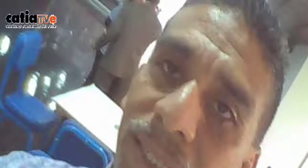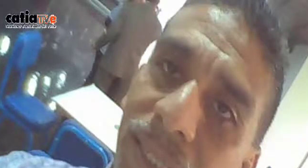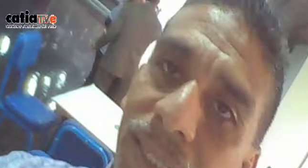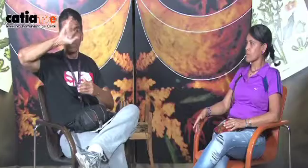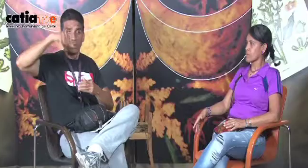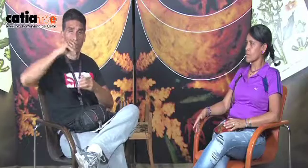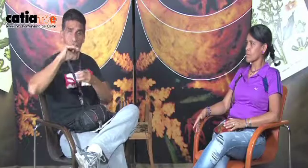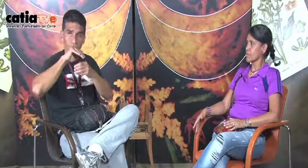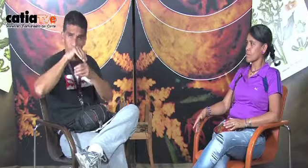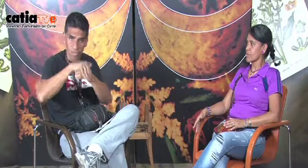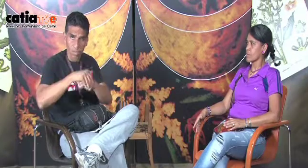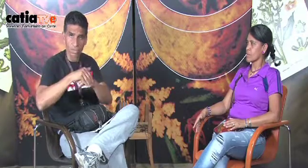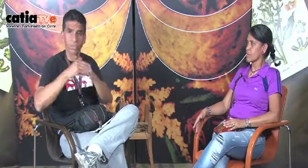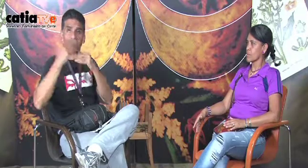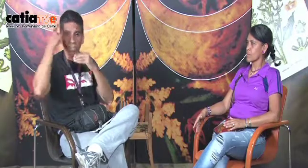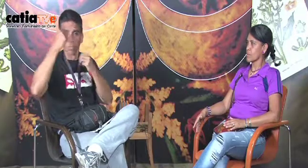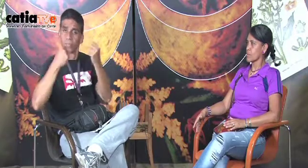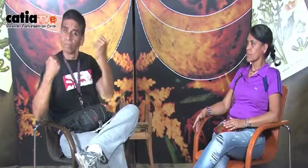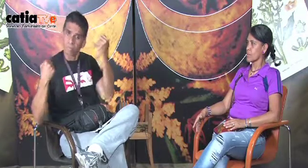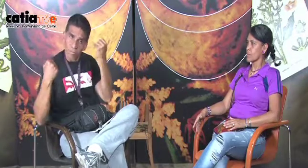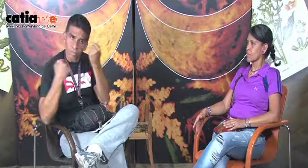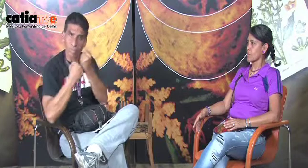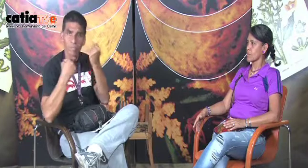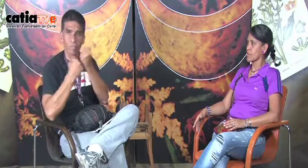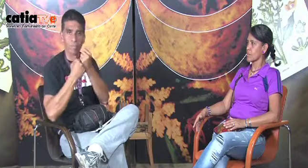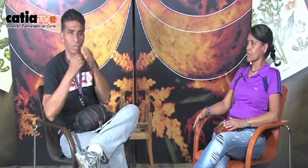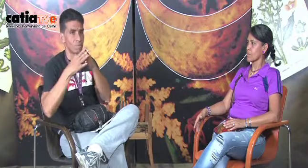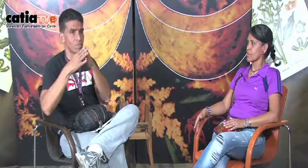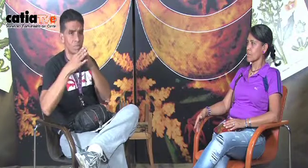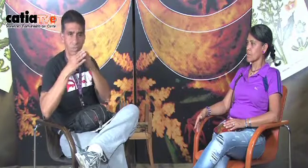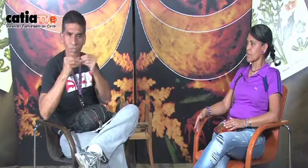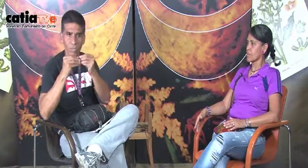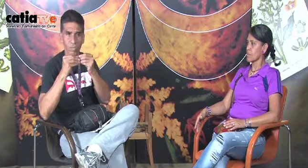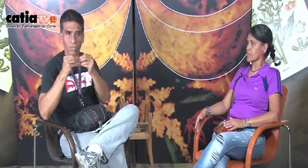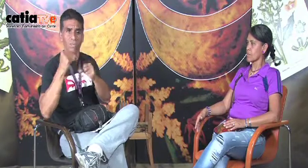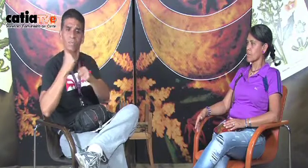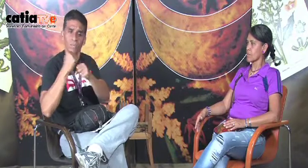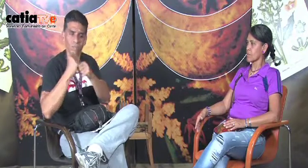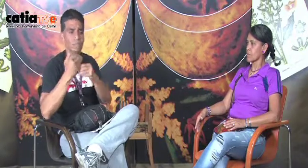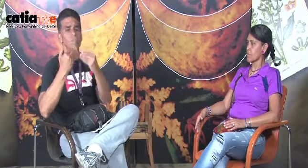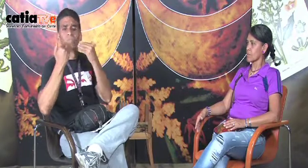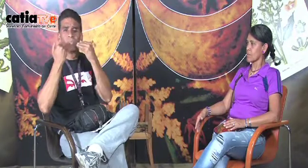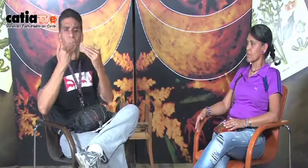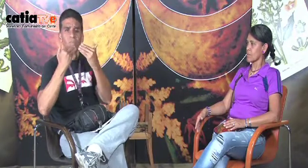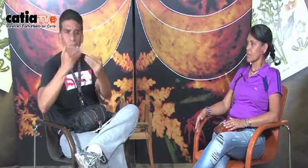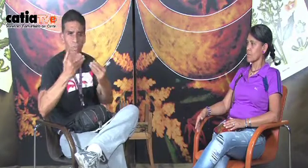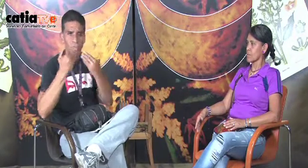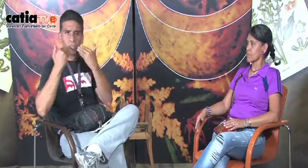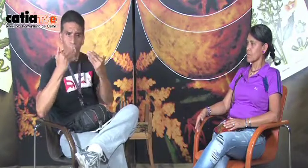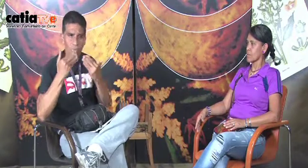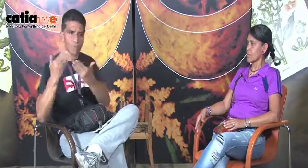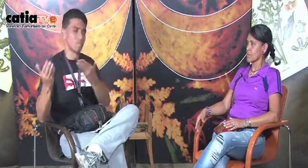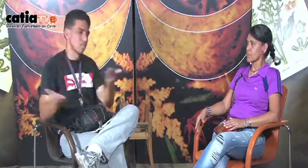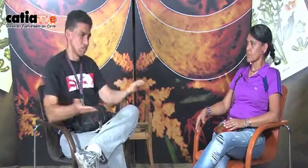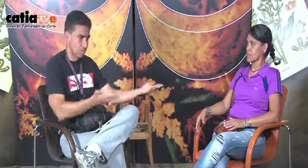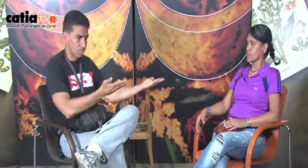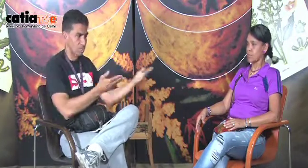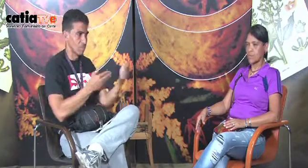Gracias al concejado Armando por el apoyo que nos ha dado a todos, por el trabajo que ha hecho con nosotros. Muchas